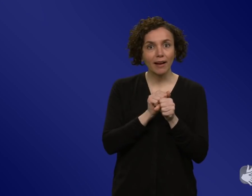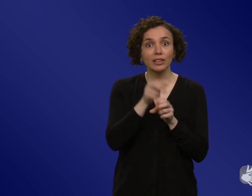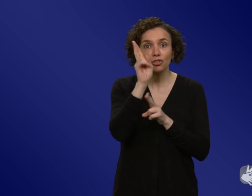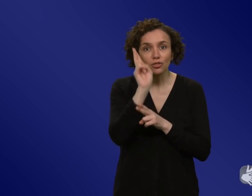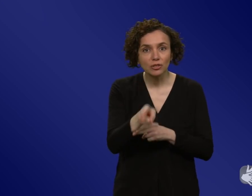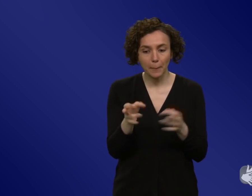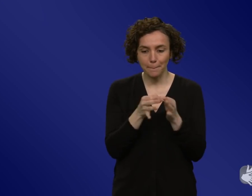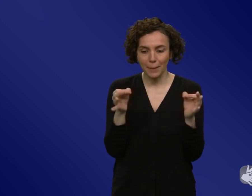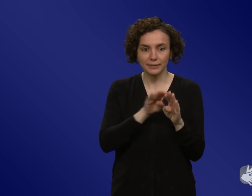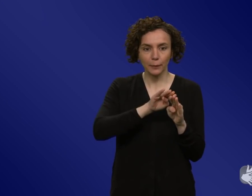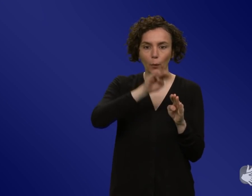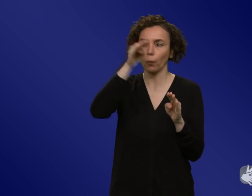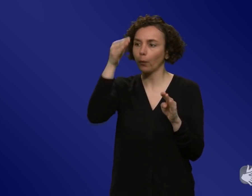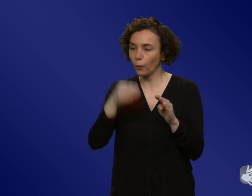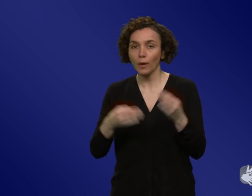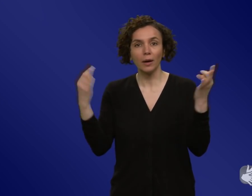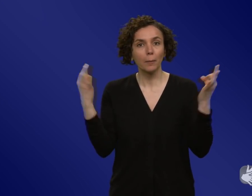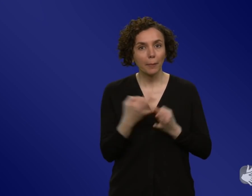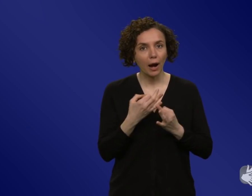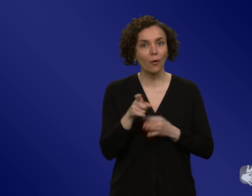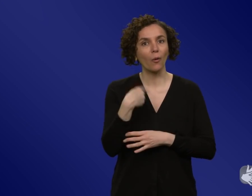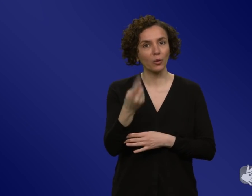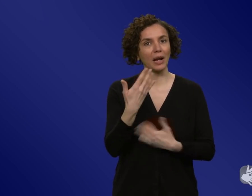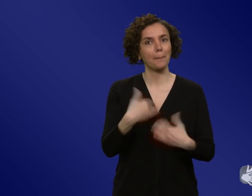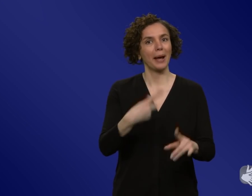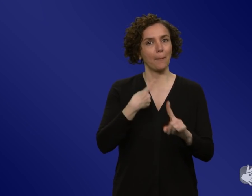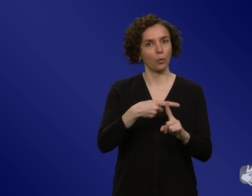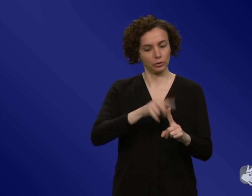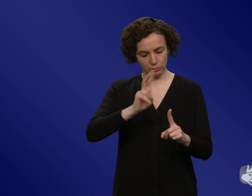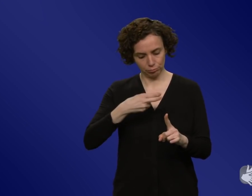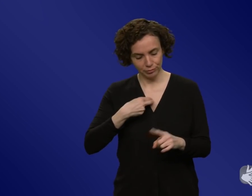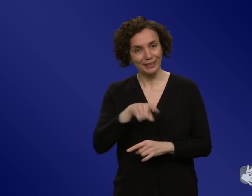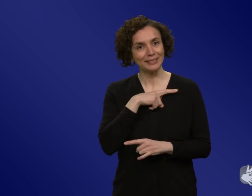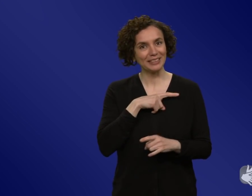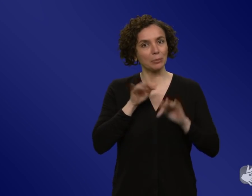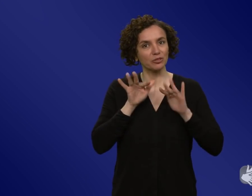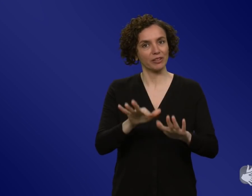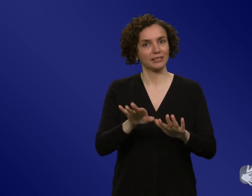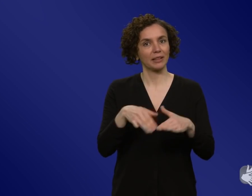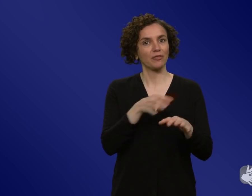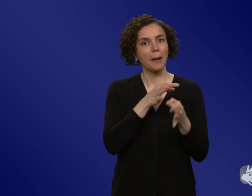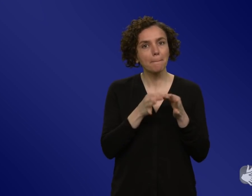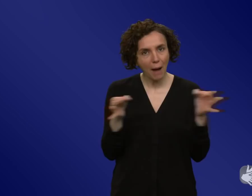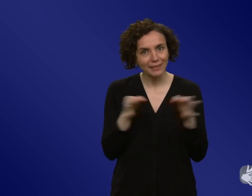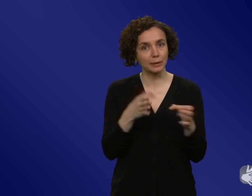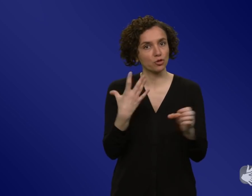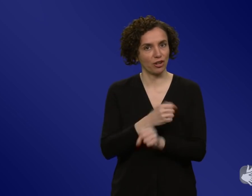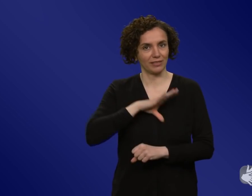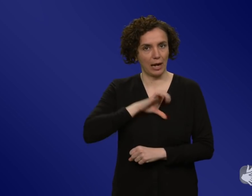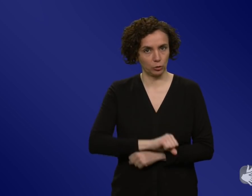und quasi positiver in diese Verschärfung der Maßnahmen und halten das Risiko für größer und sehen also stärker